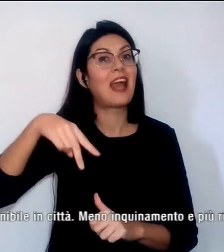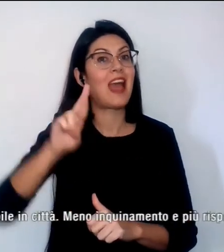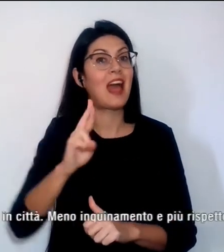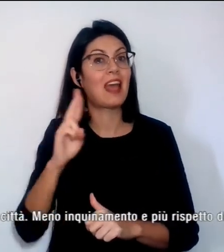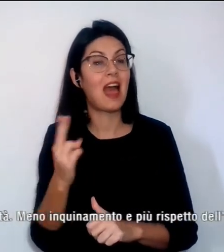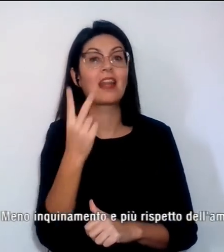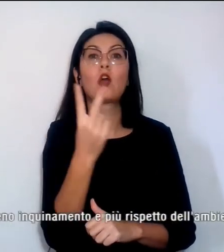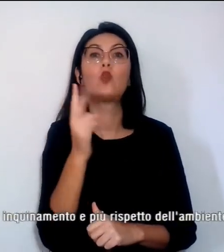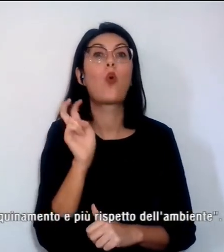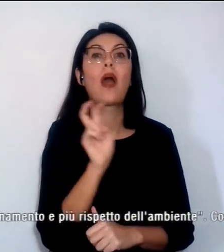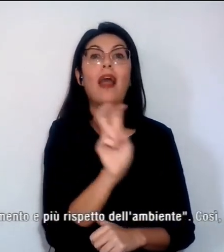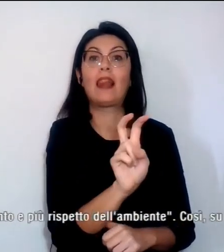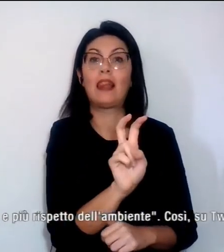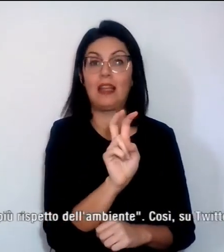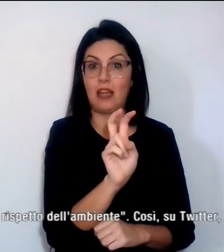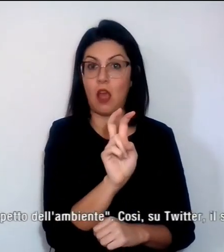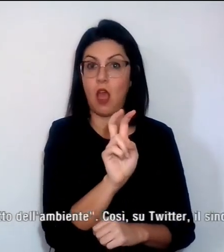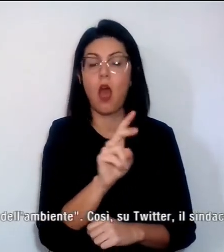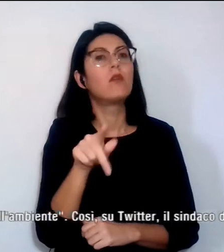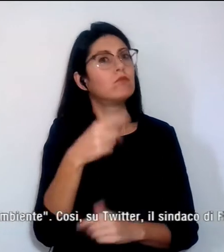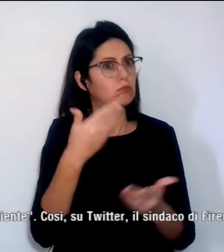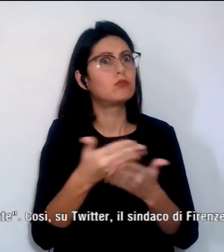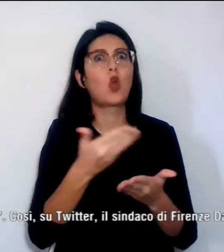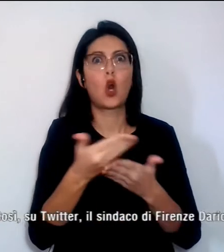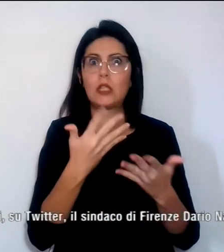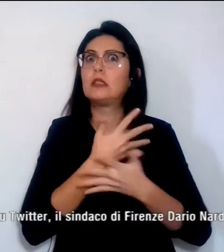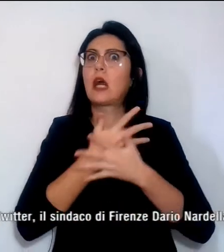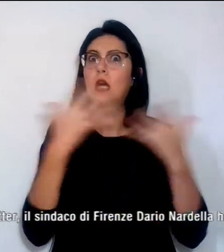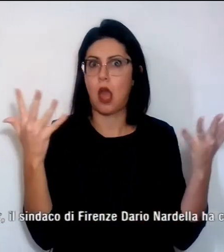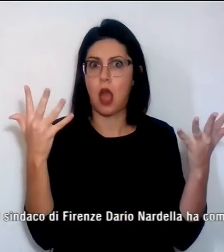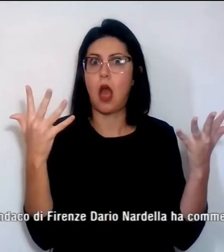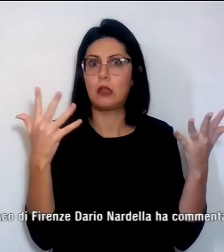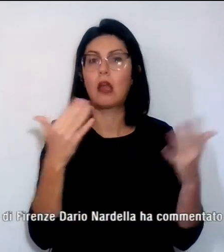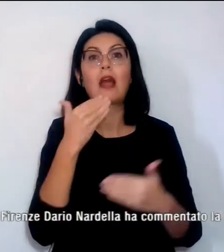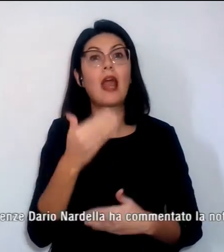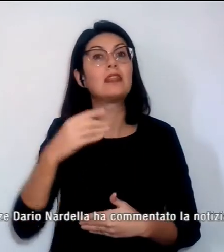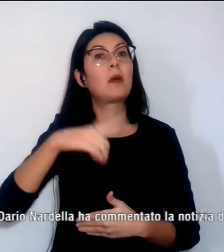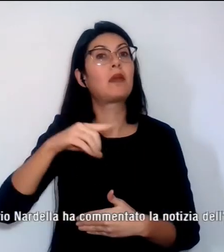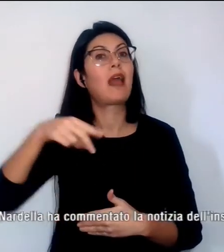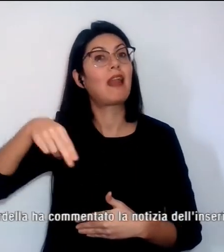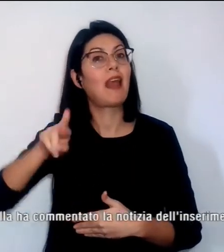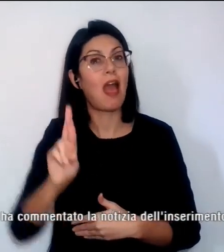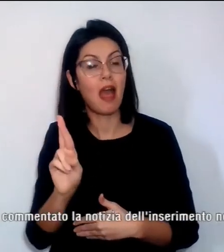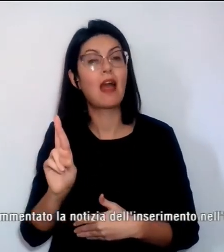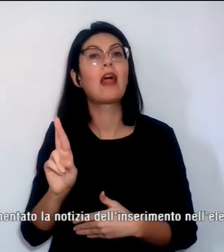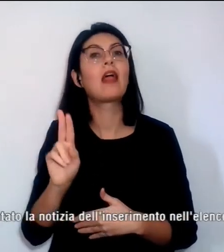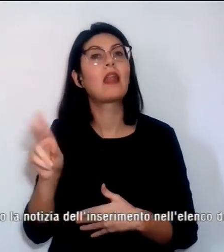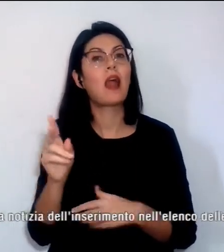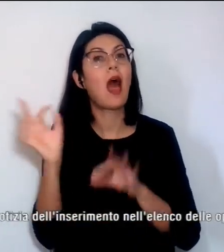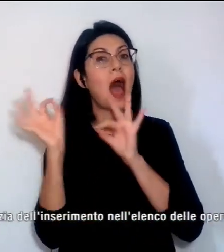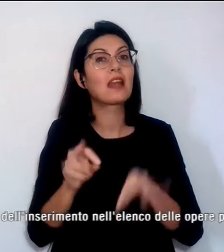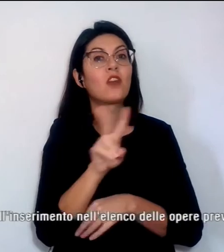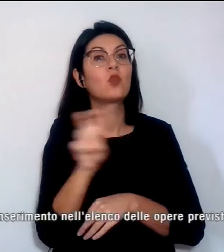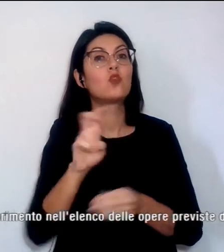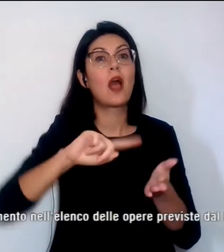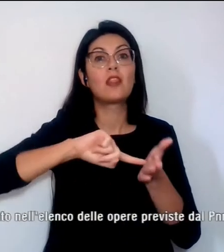della tramvia. Dice una grande notizia, grazie al PNRR arrivano 200 milioni per realizzare